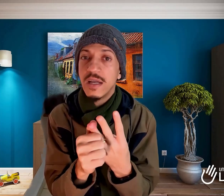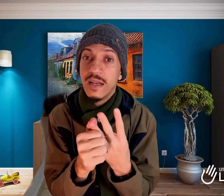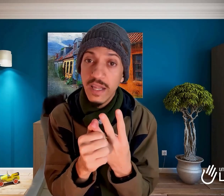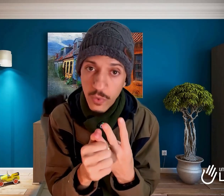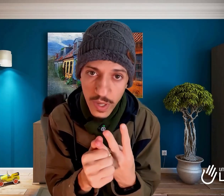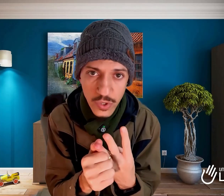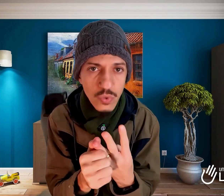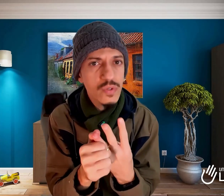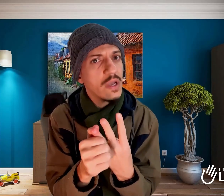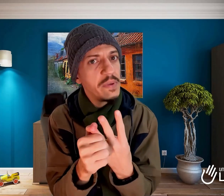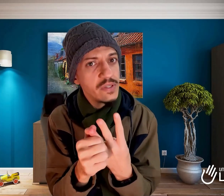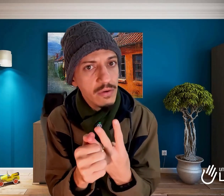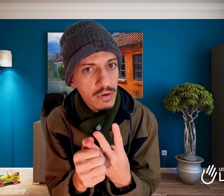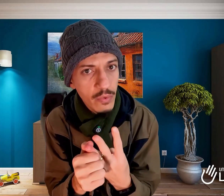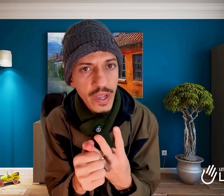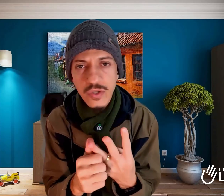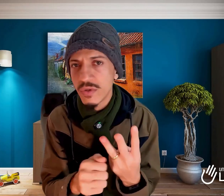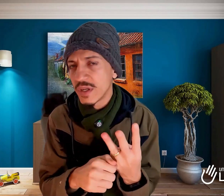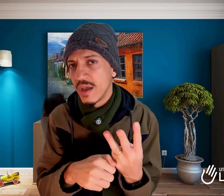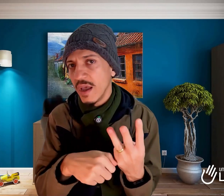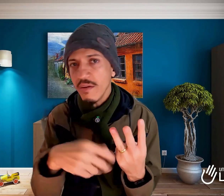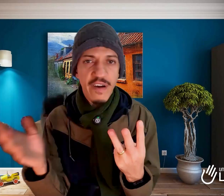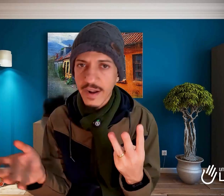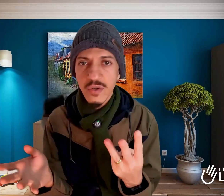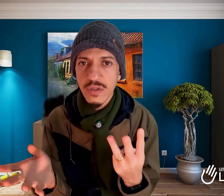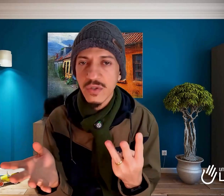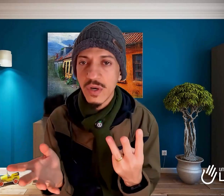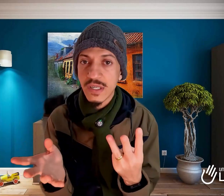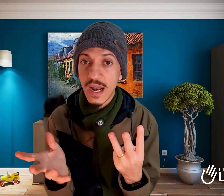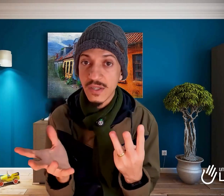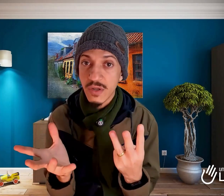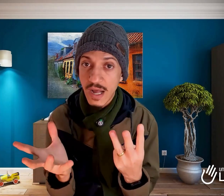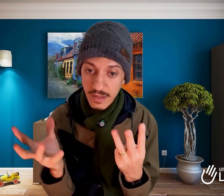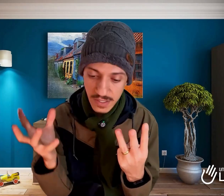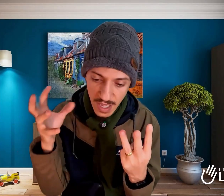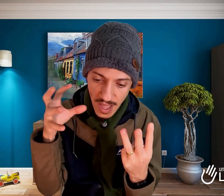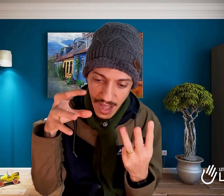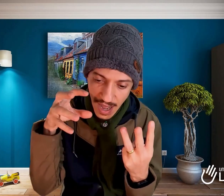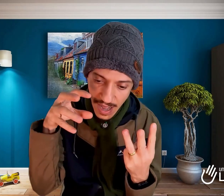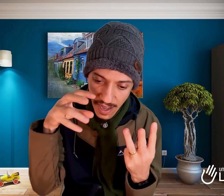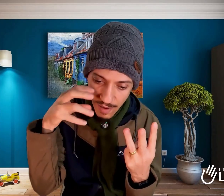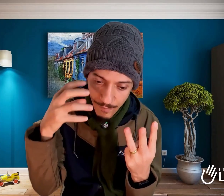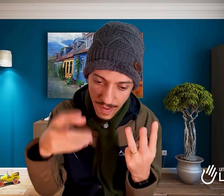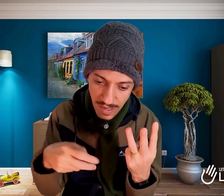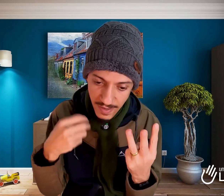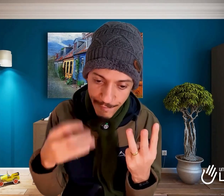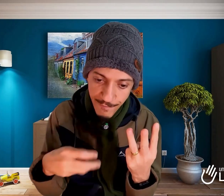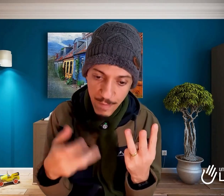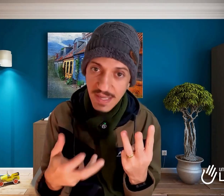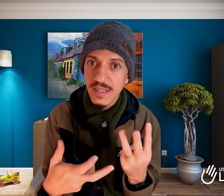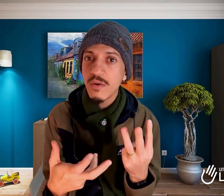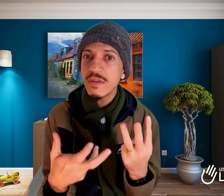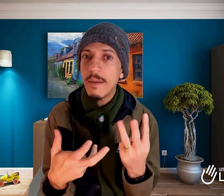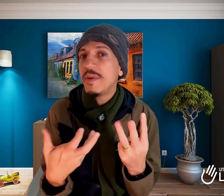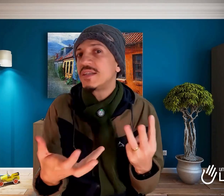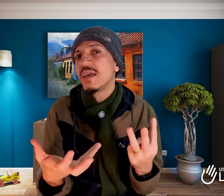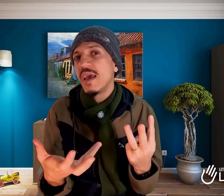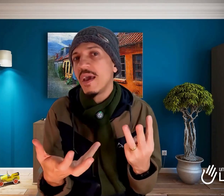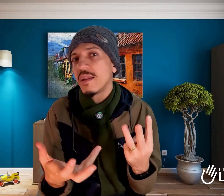linguísticos, psicolinguísticos e várias outras coisas relacionadas a essa formação da psique, das